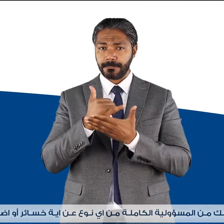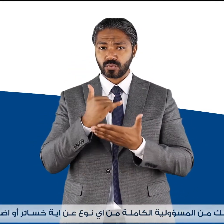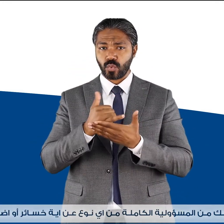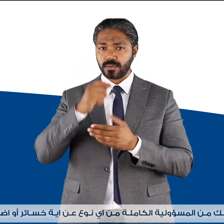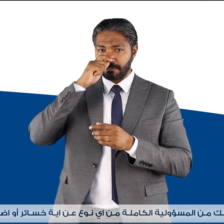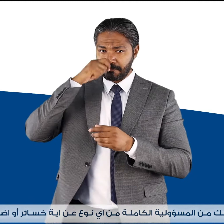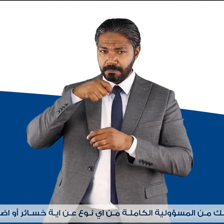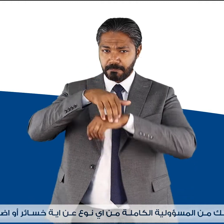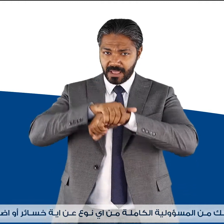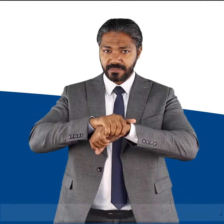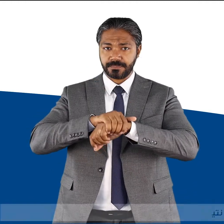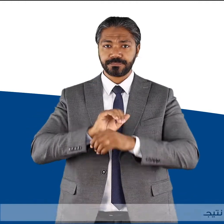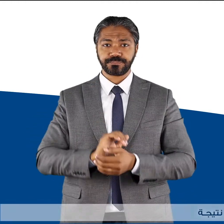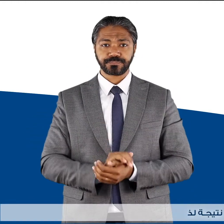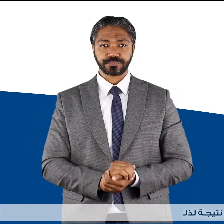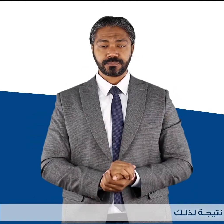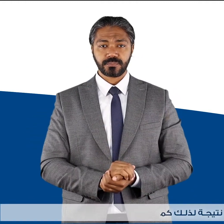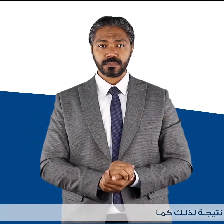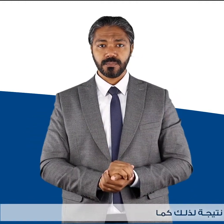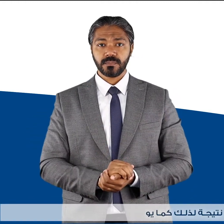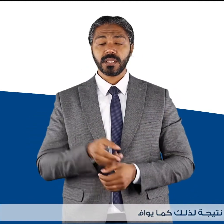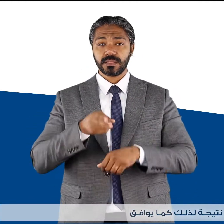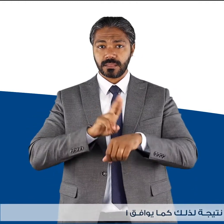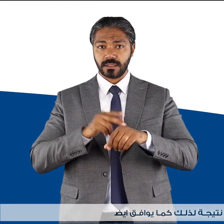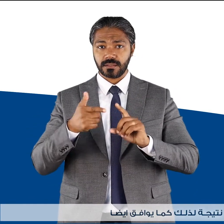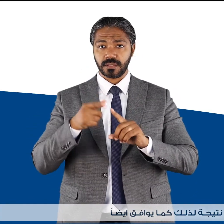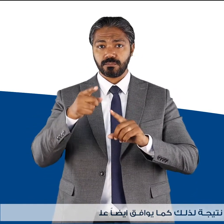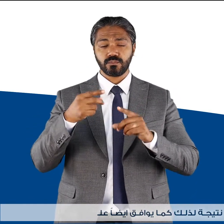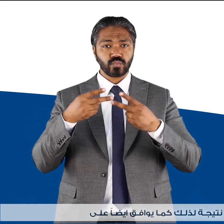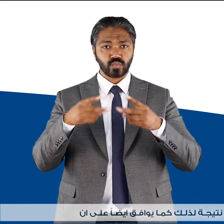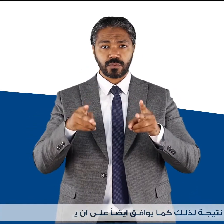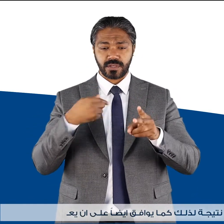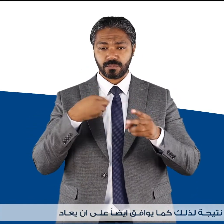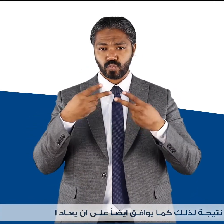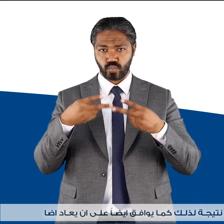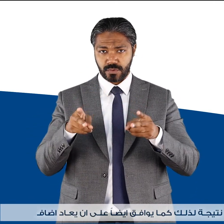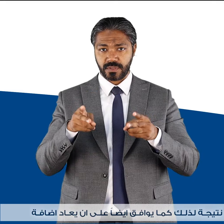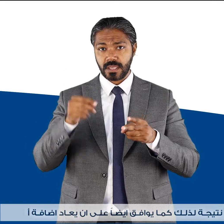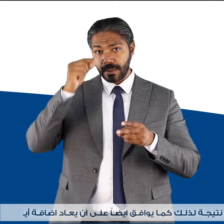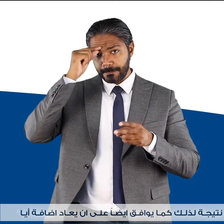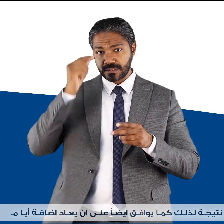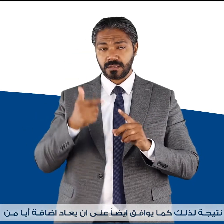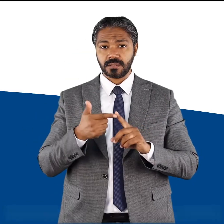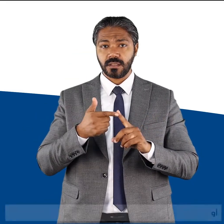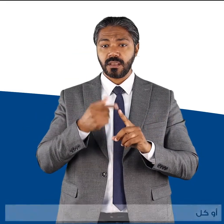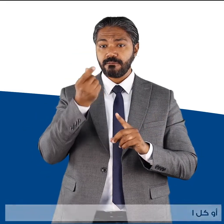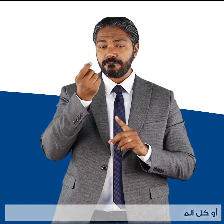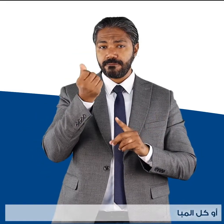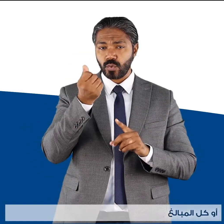أضرار تحدث نتيجة لذلك كما يوافق أيضا على أن يعاد إضافة أي من أو كل المبالغ